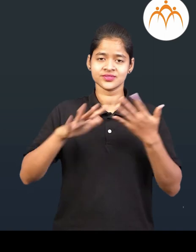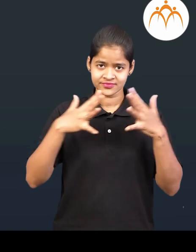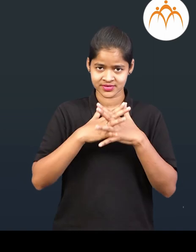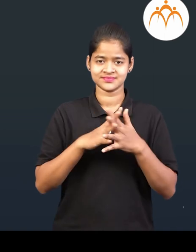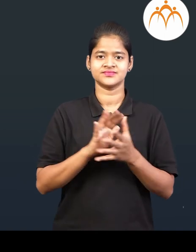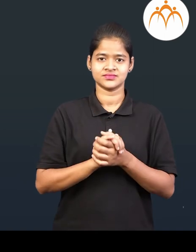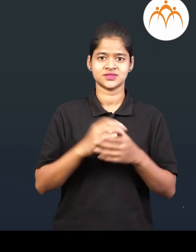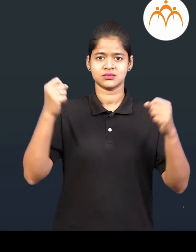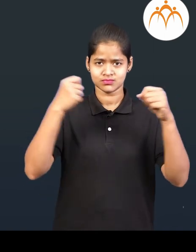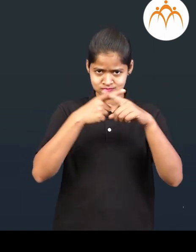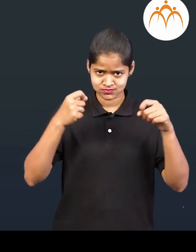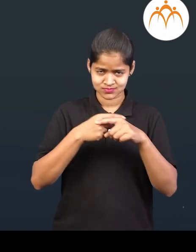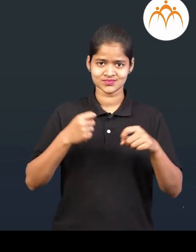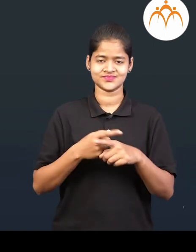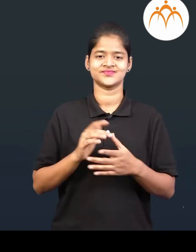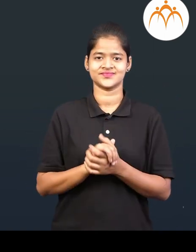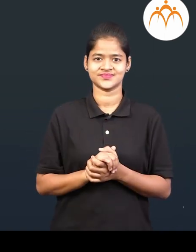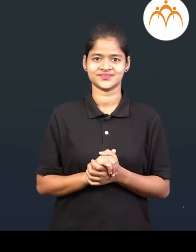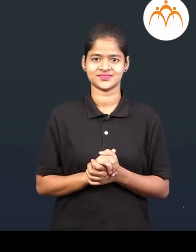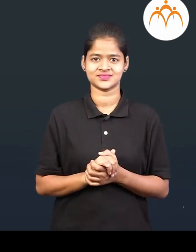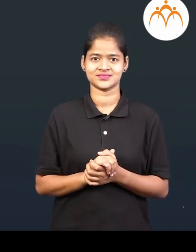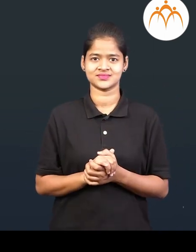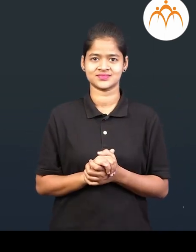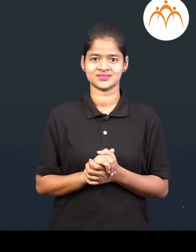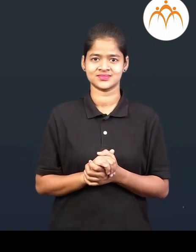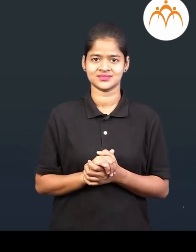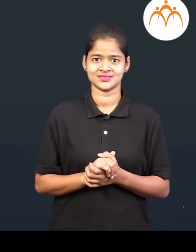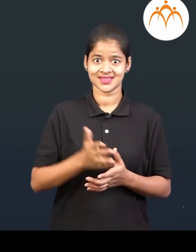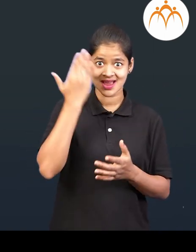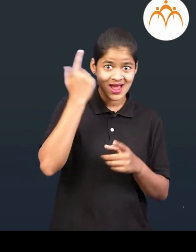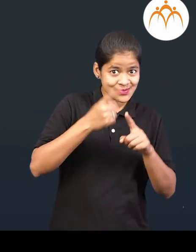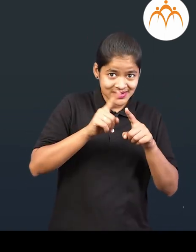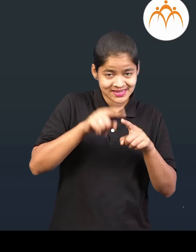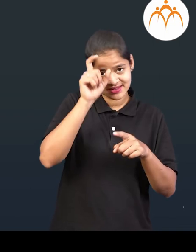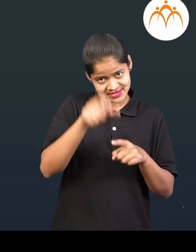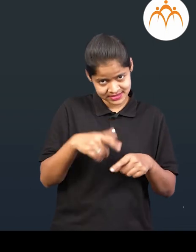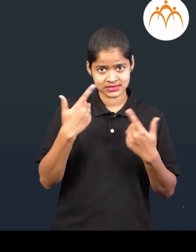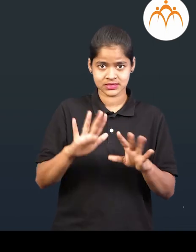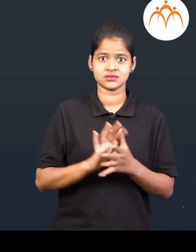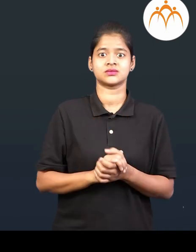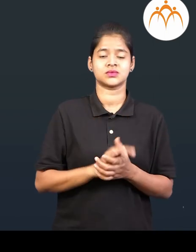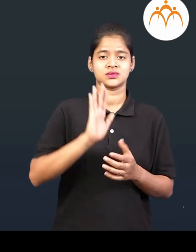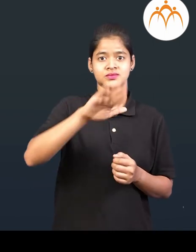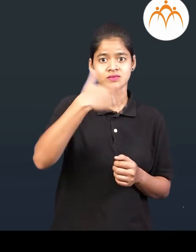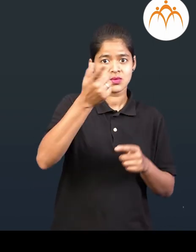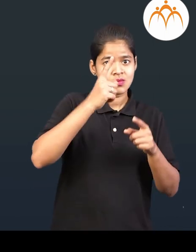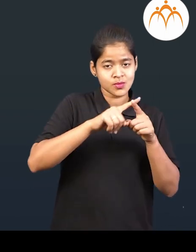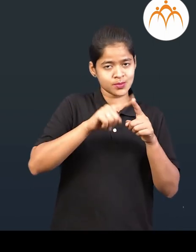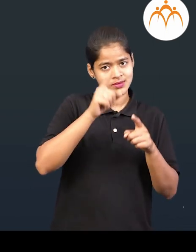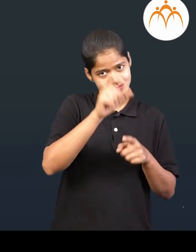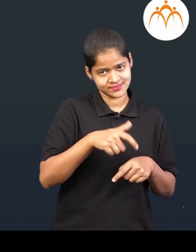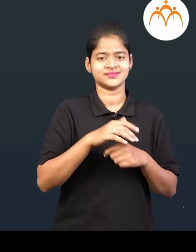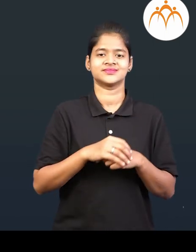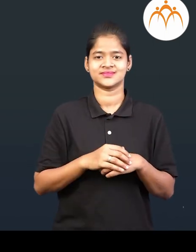स्वाध्याई, जोडे अलावा, अगट, आधी होँन गेलेले घटनेचा कार, नंतर